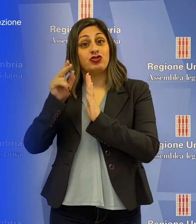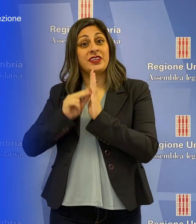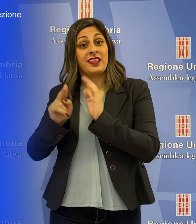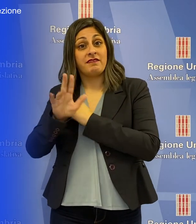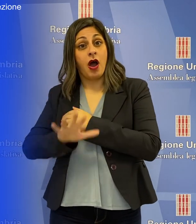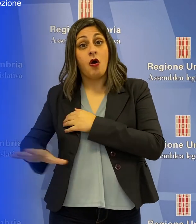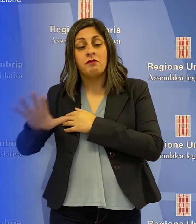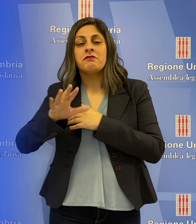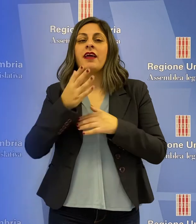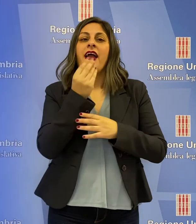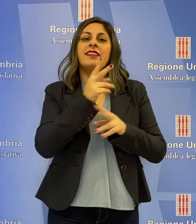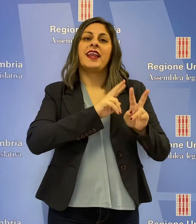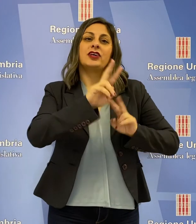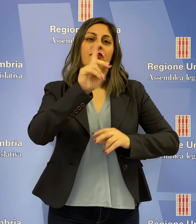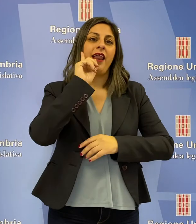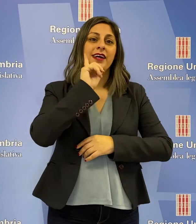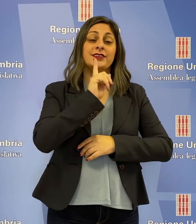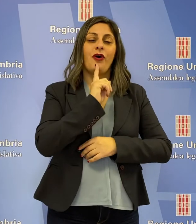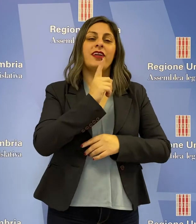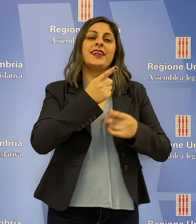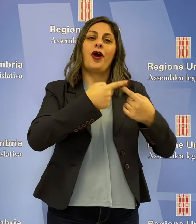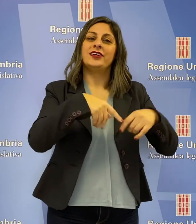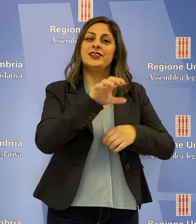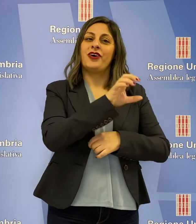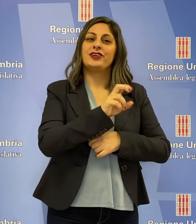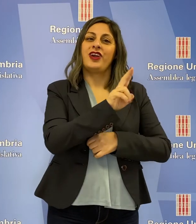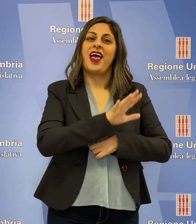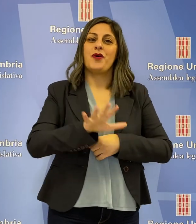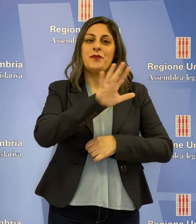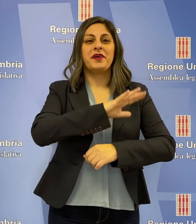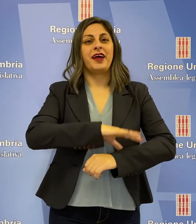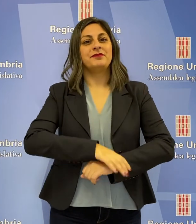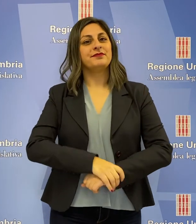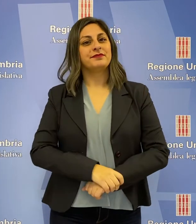Legislativa dell'Umbria e l'ente nazionale Sordi, Consiglio regionale dell'Umbria.